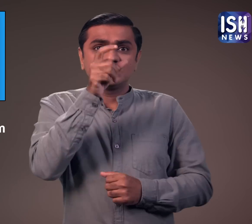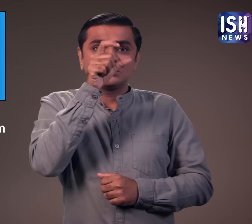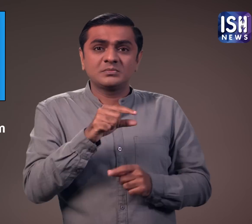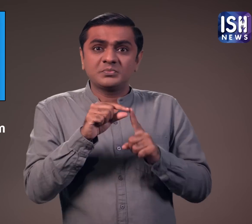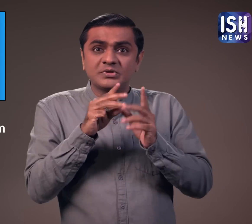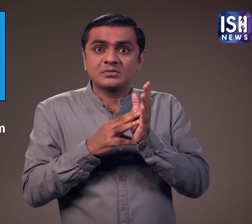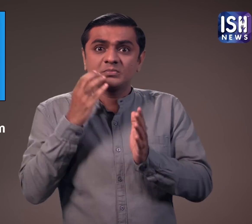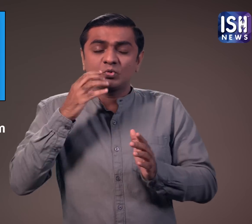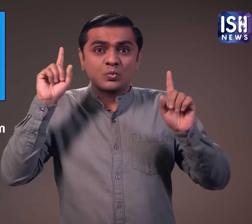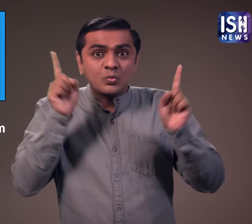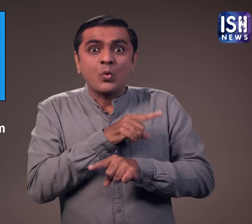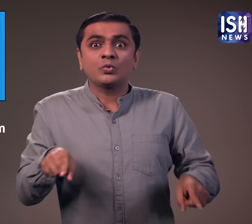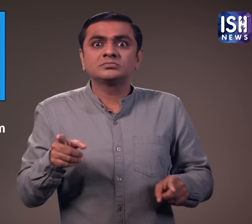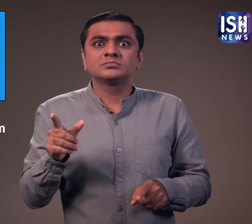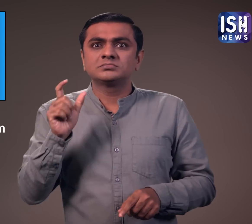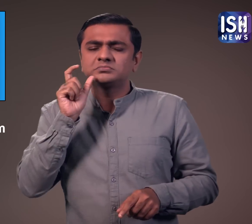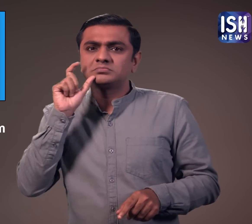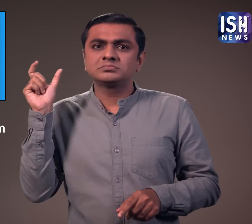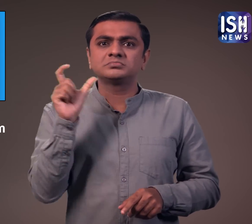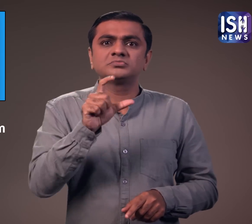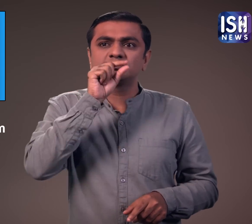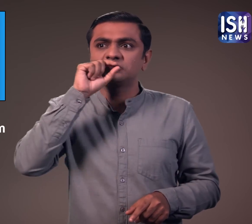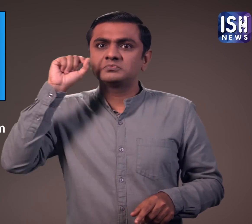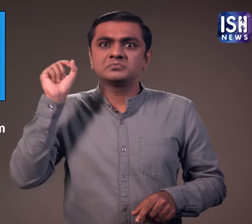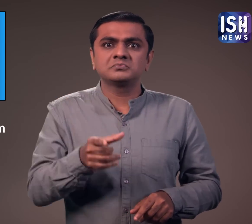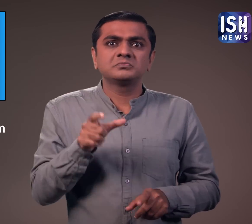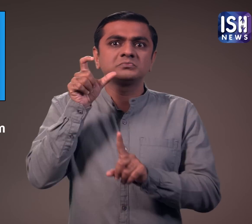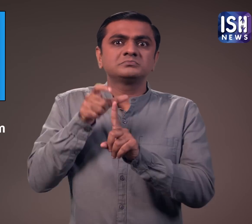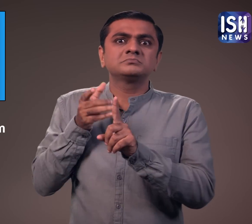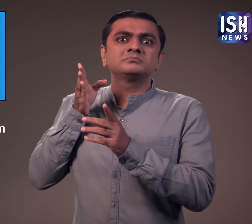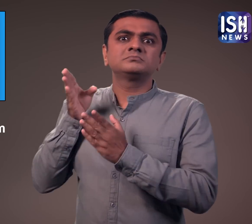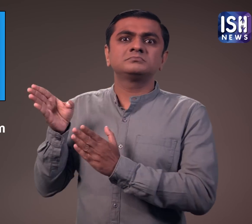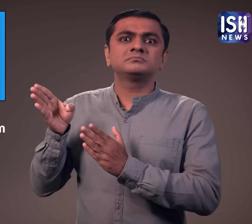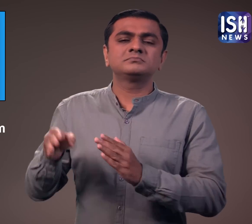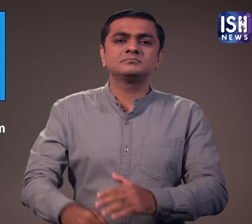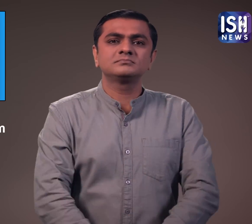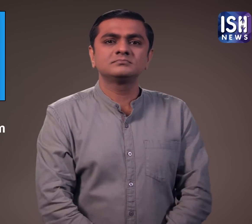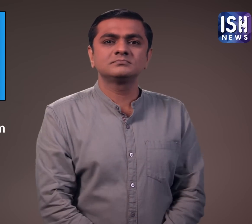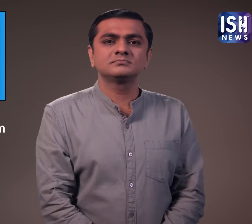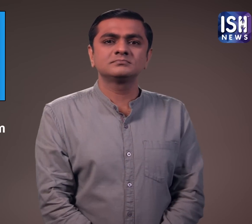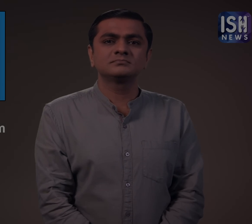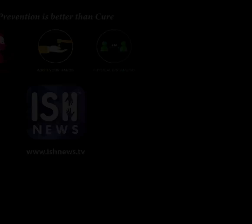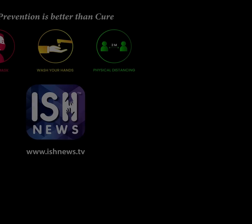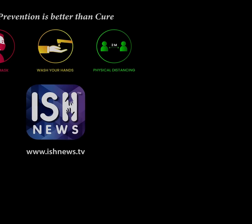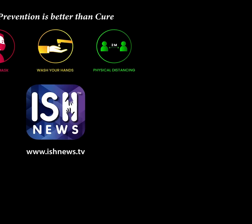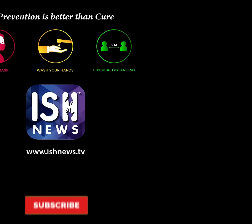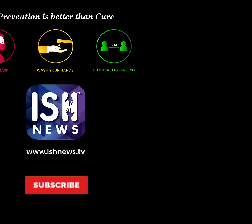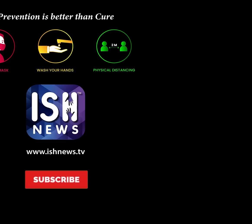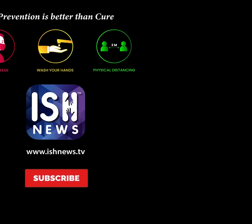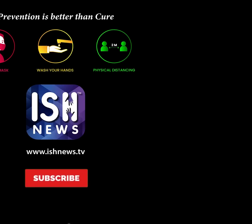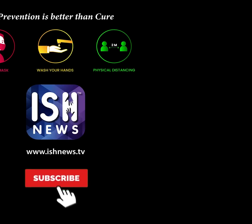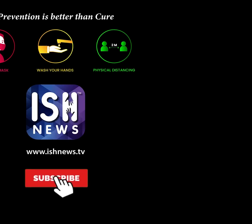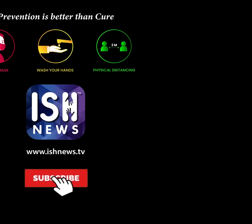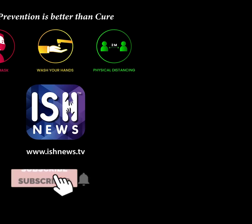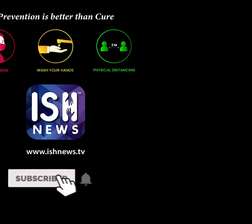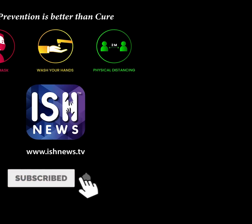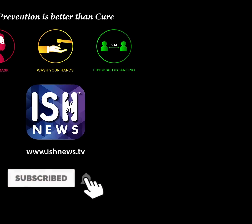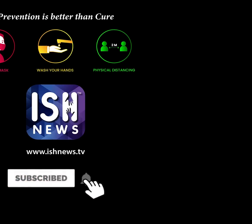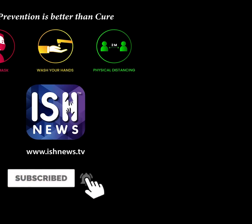सबी सामविधानिक मानडंडो का उलंगन किया है। प्रतीक का अग्यक्ष या क्या होना